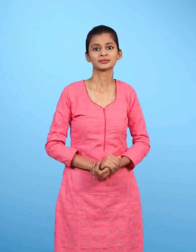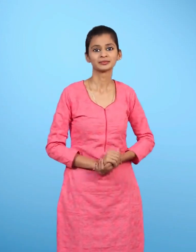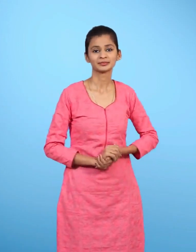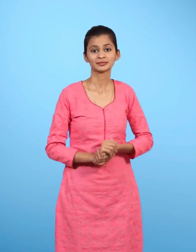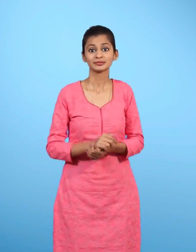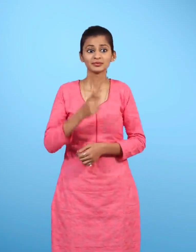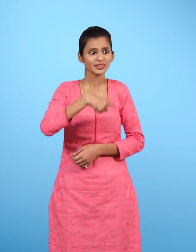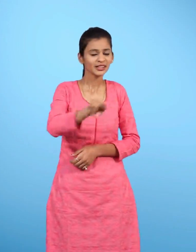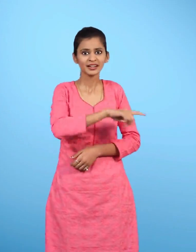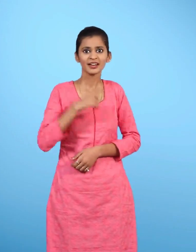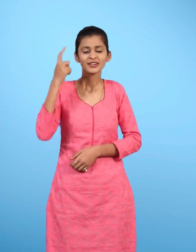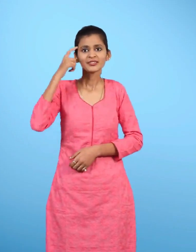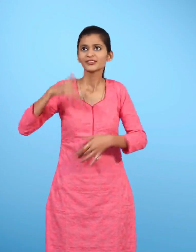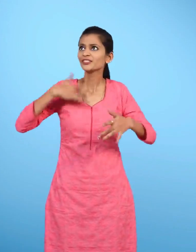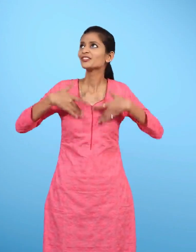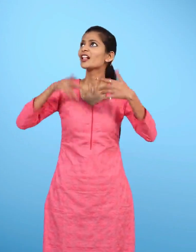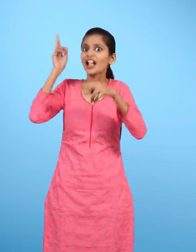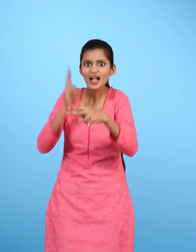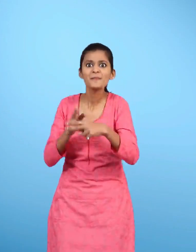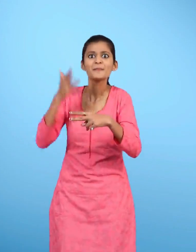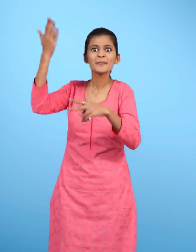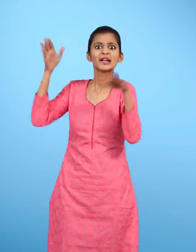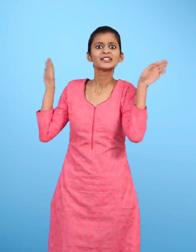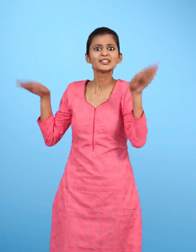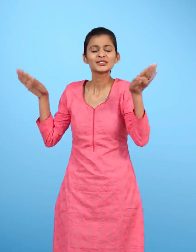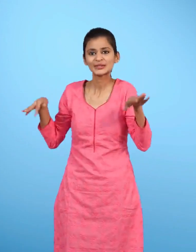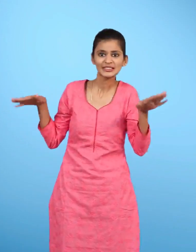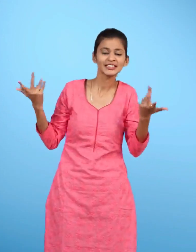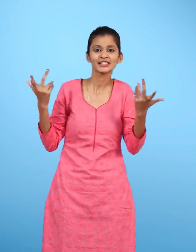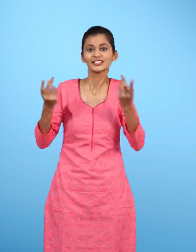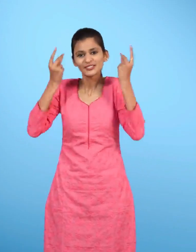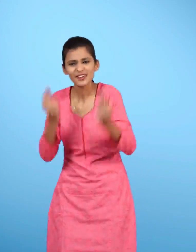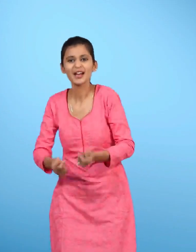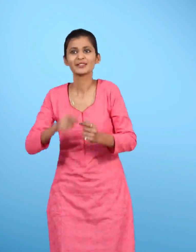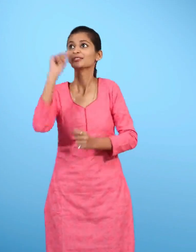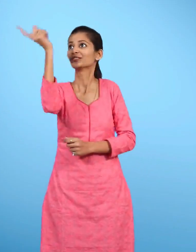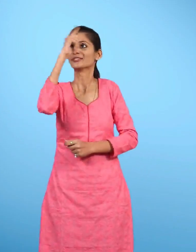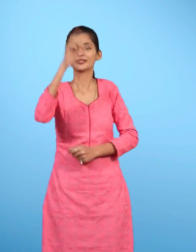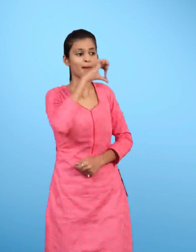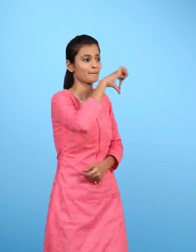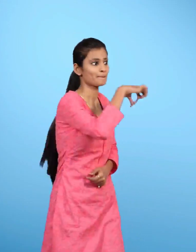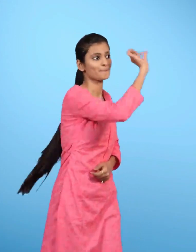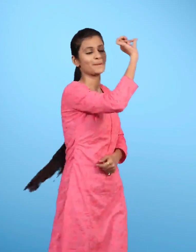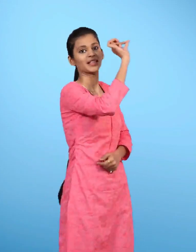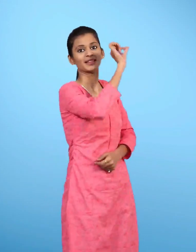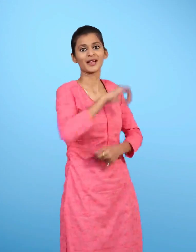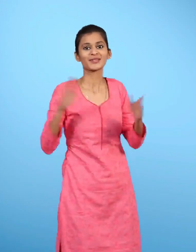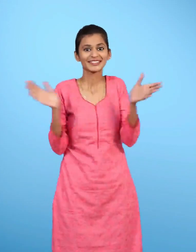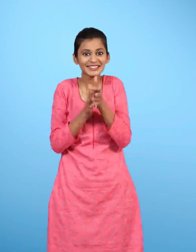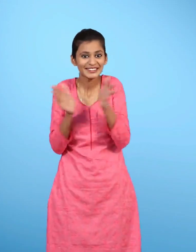उन्हें लगा कि वही है उन्होंने जल्दी से पंखा बंद कर दिया और ताली